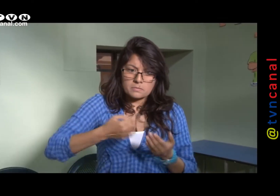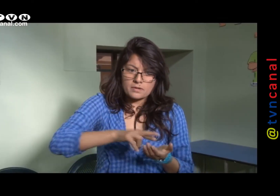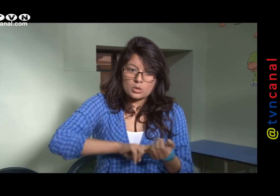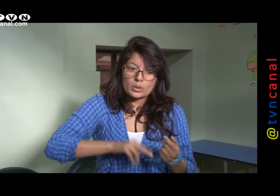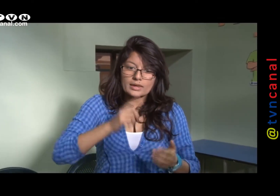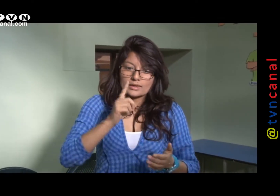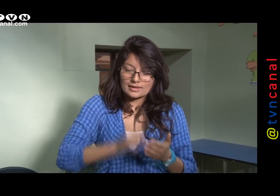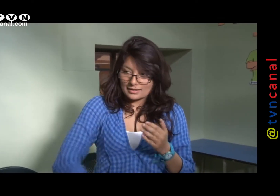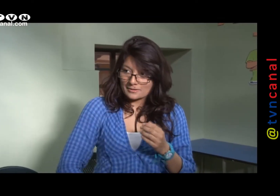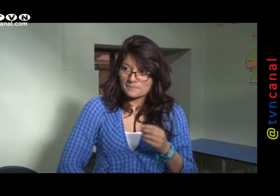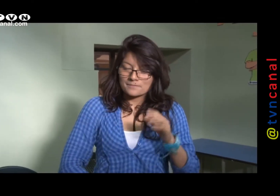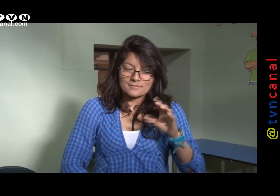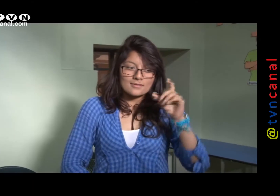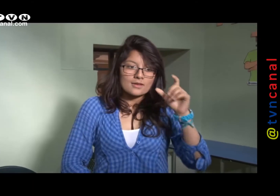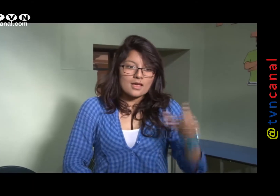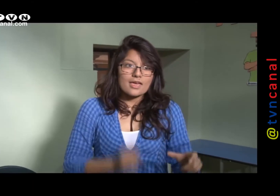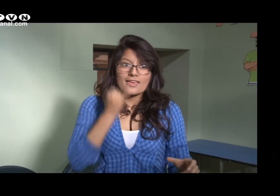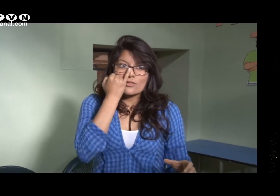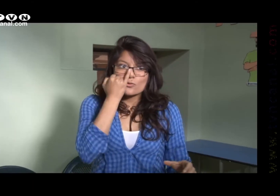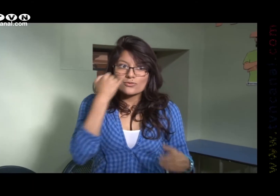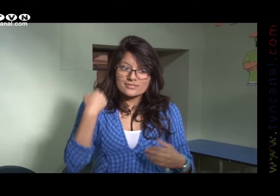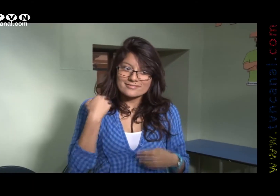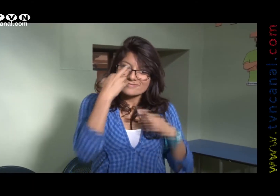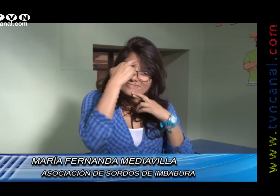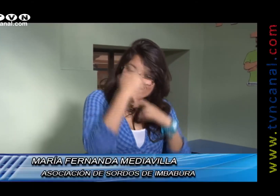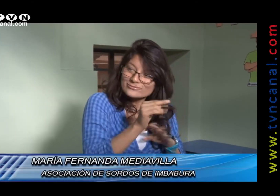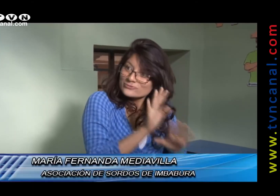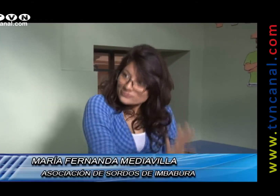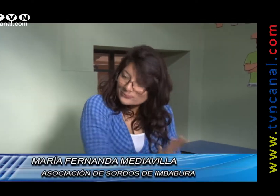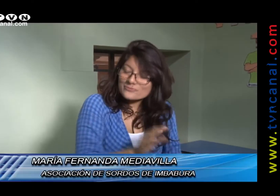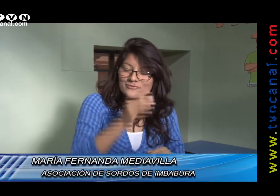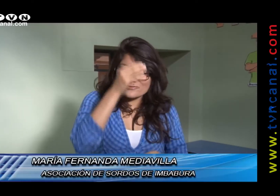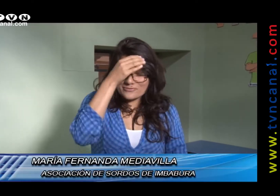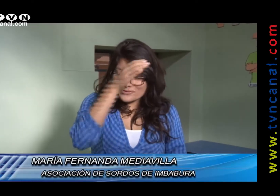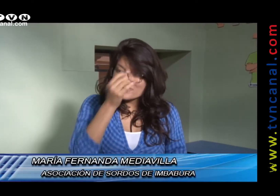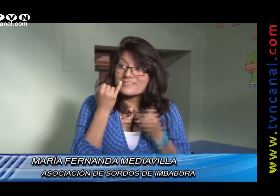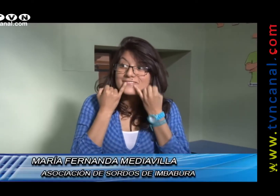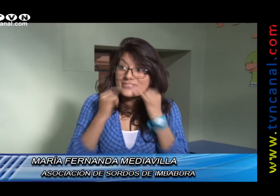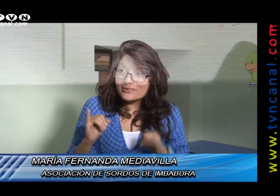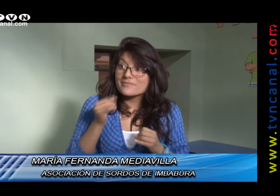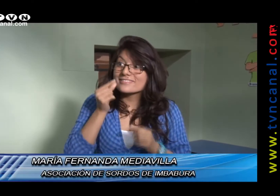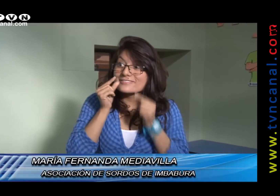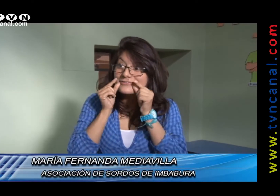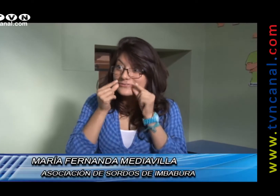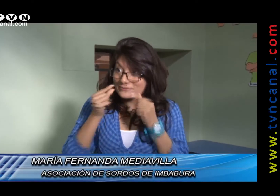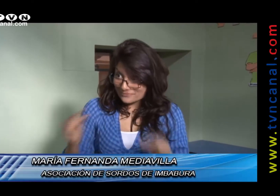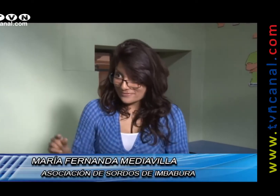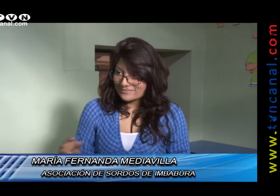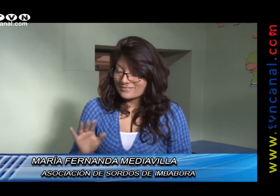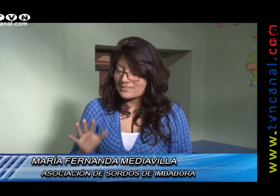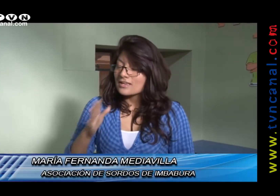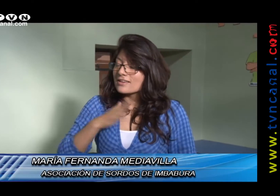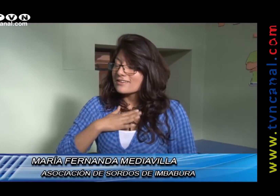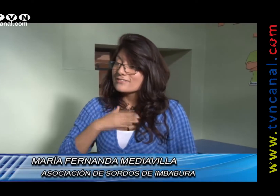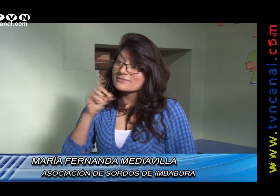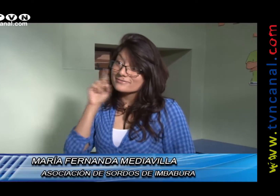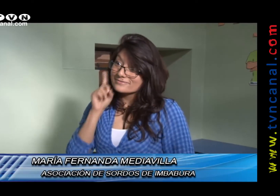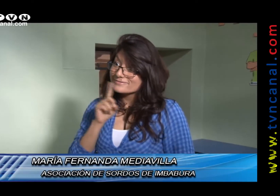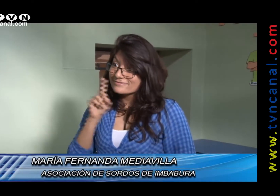Ecuador tienen la comunidad lingüística, se les considera a los indígenas como una comunidad lingüística,